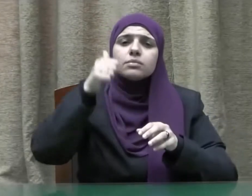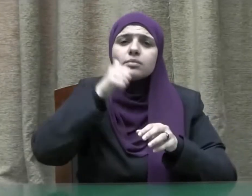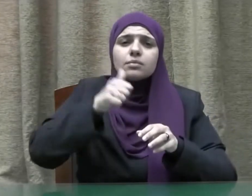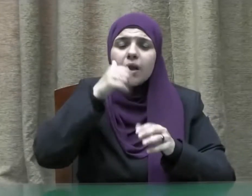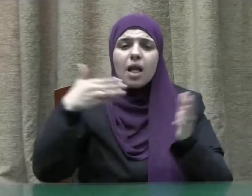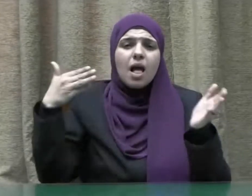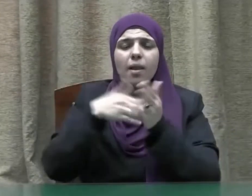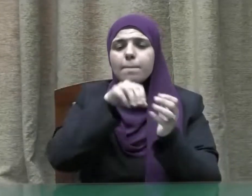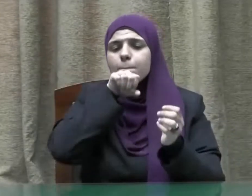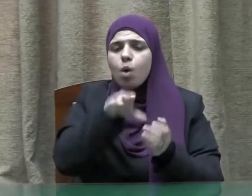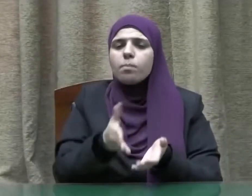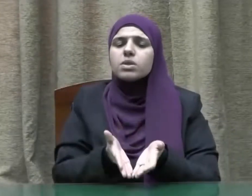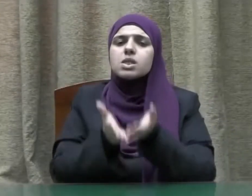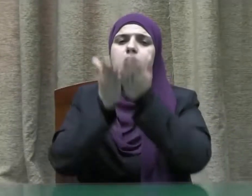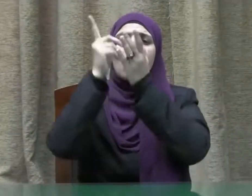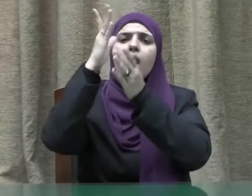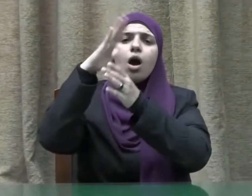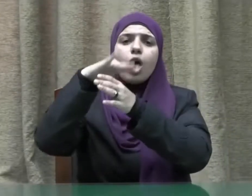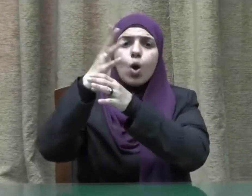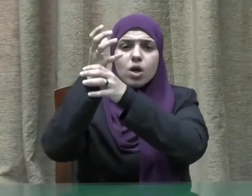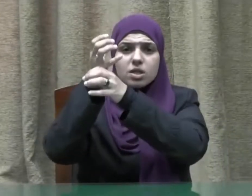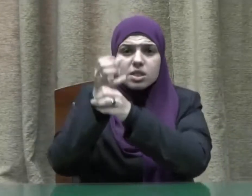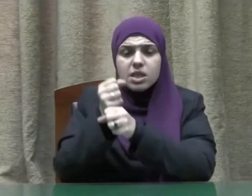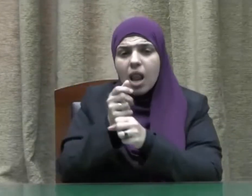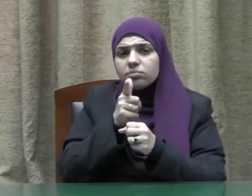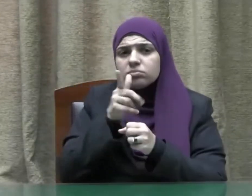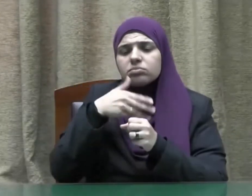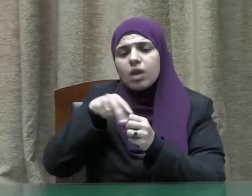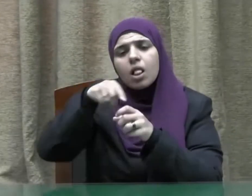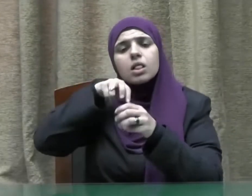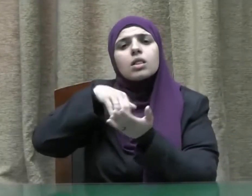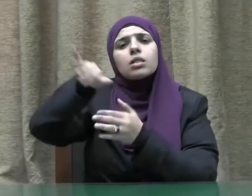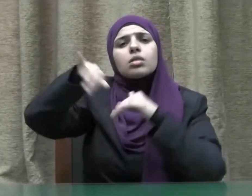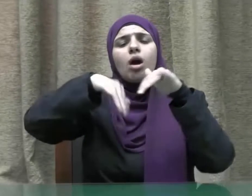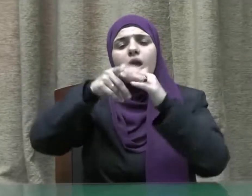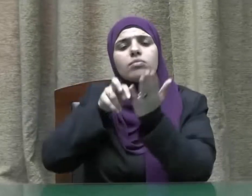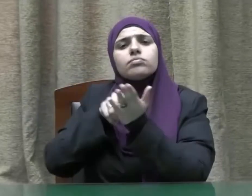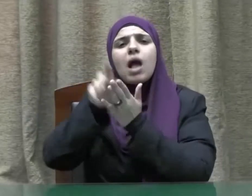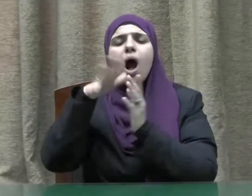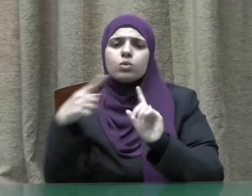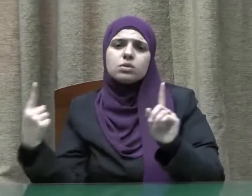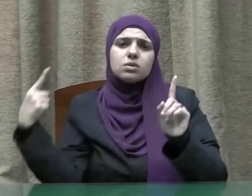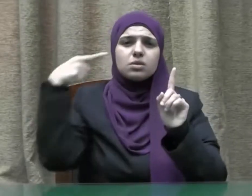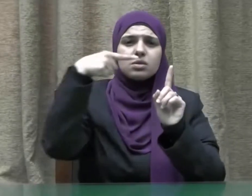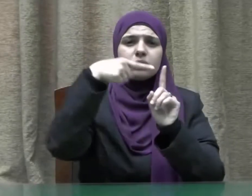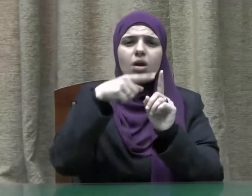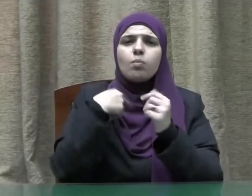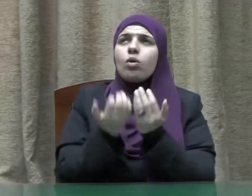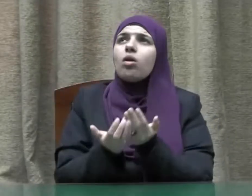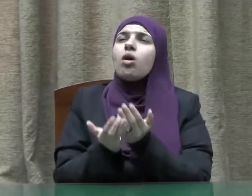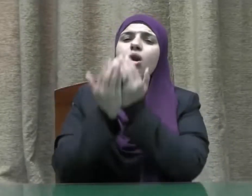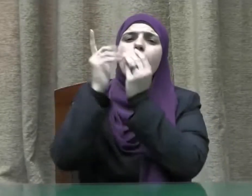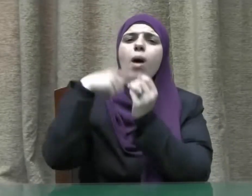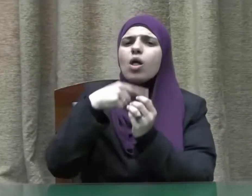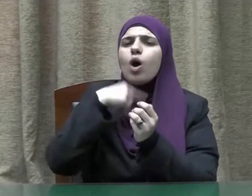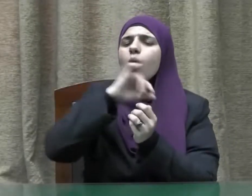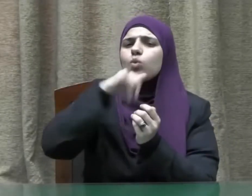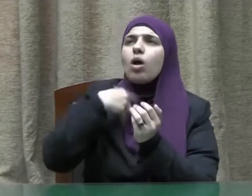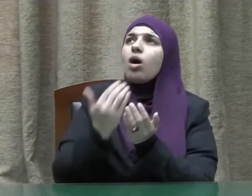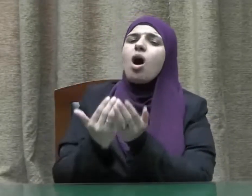فتوجه صلى الله عليه وسلم وهو في طريق عودته إلى ربه بهذا الدعاء